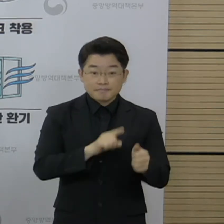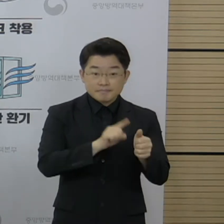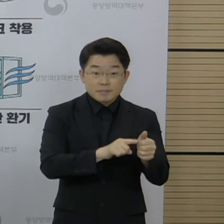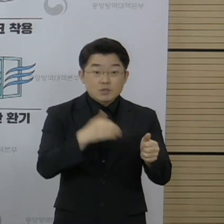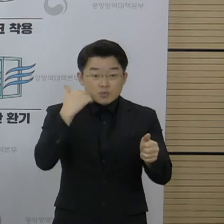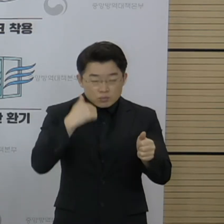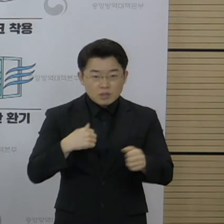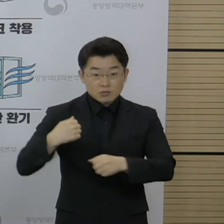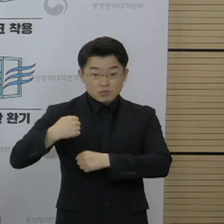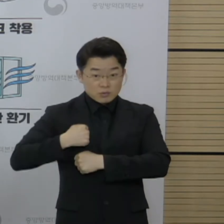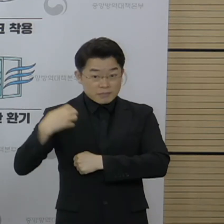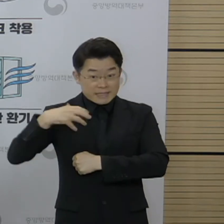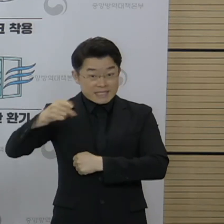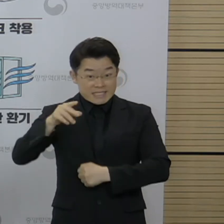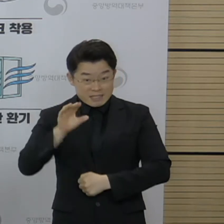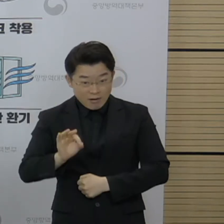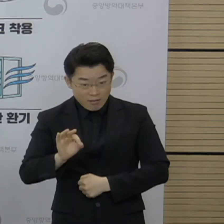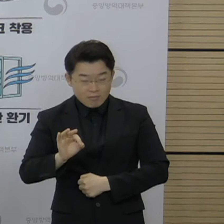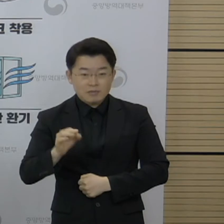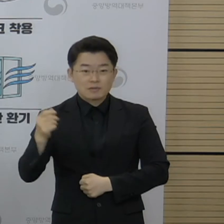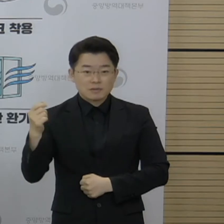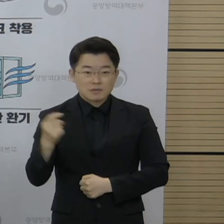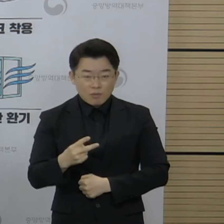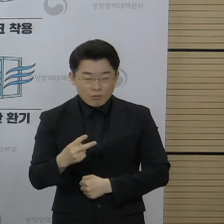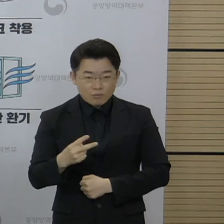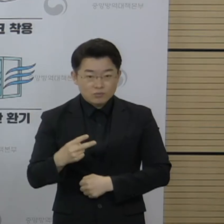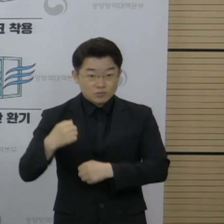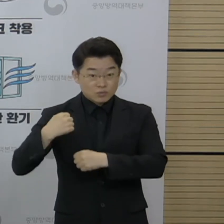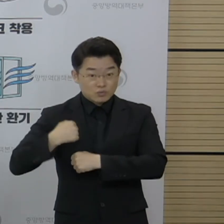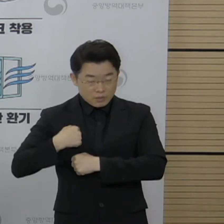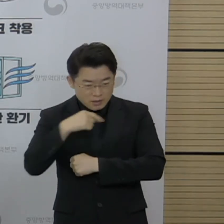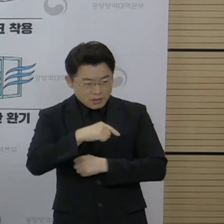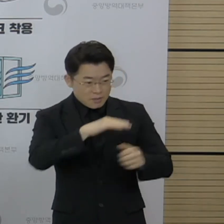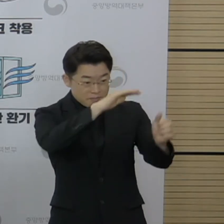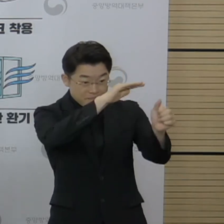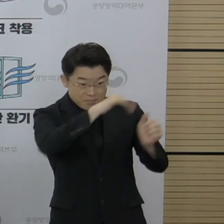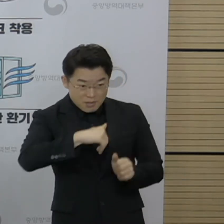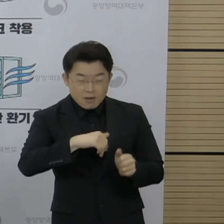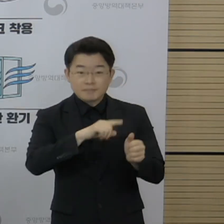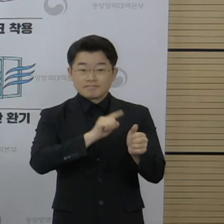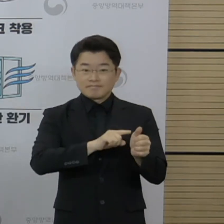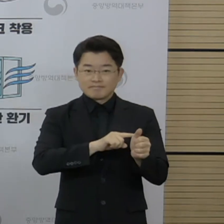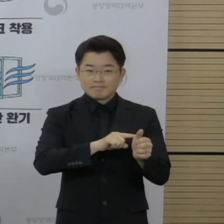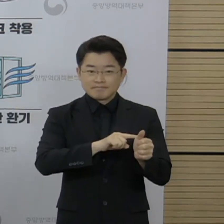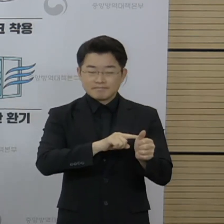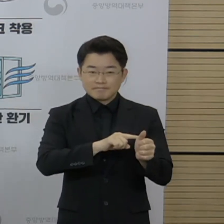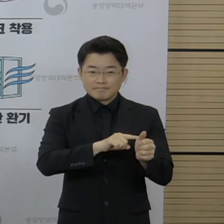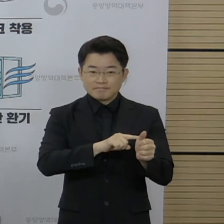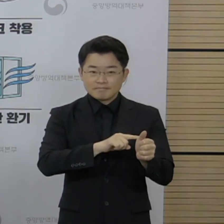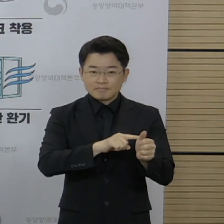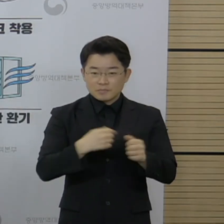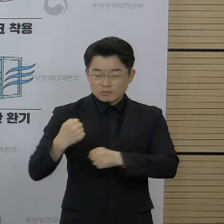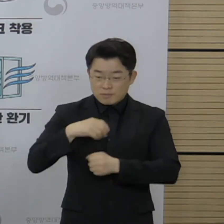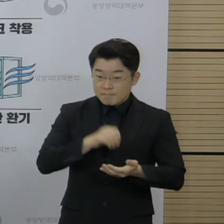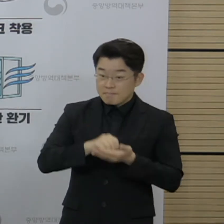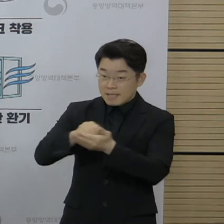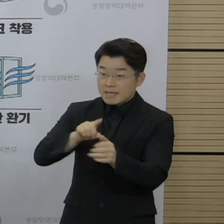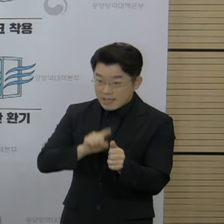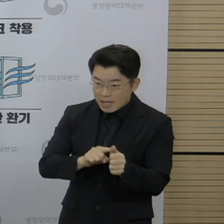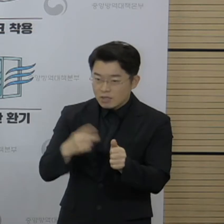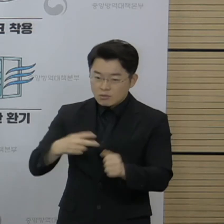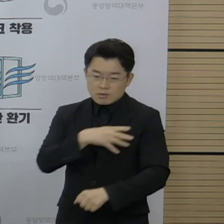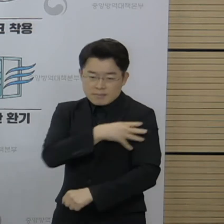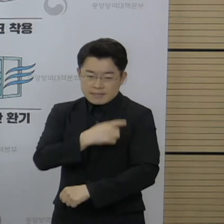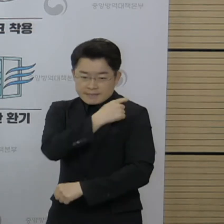병무청 또는 각 군으로부터 입영 통지를 받은 징집병, 모집병, 그리고